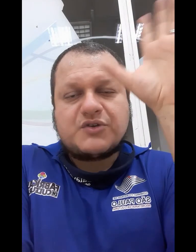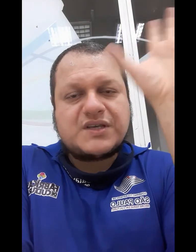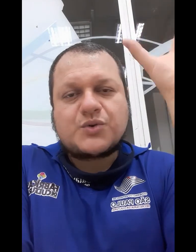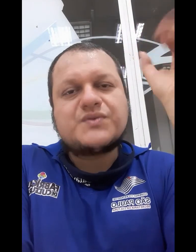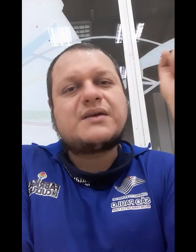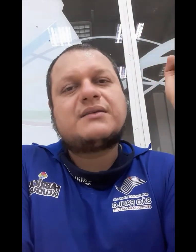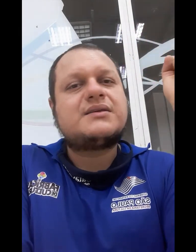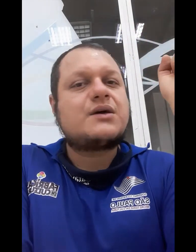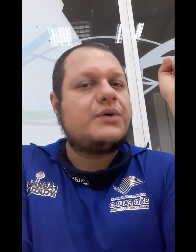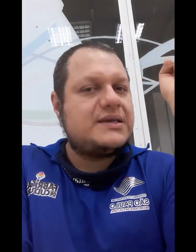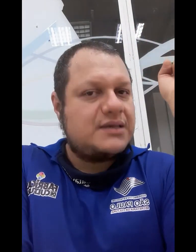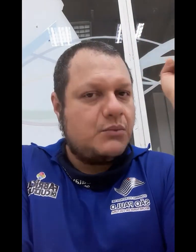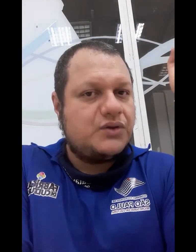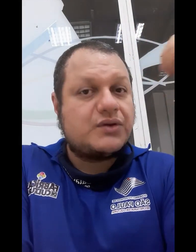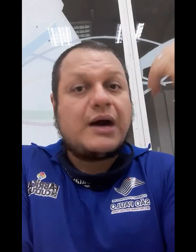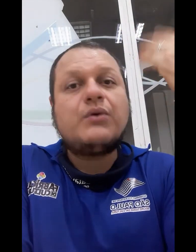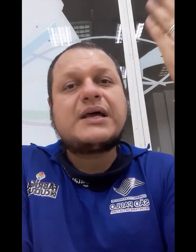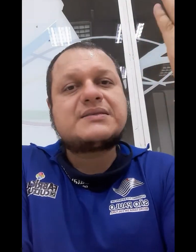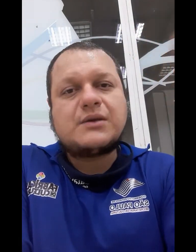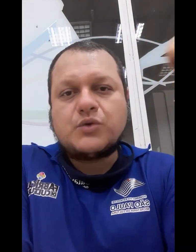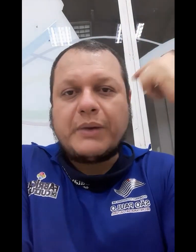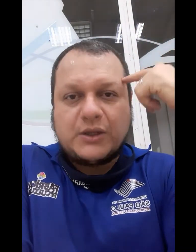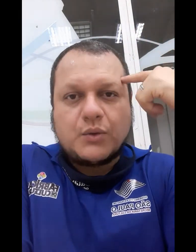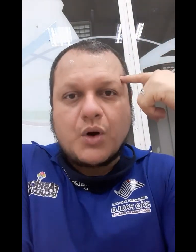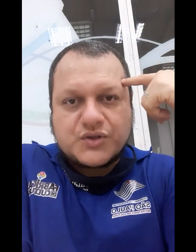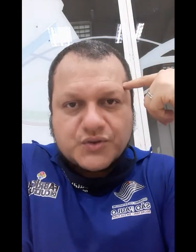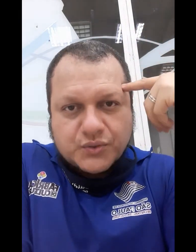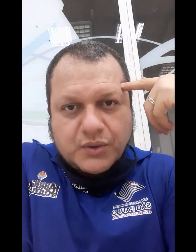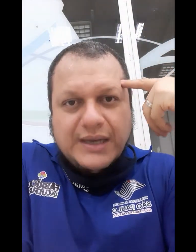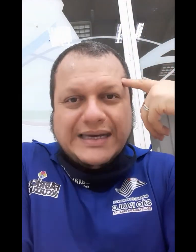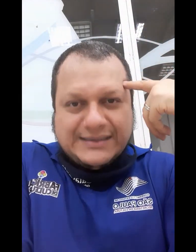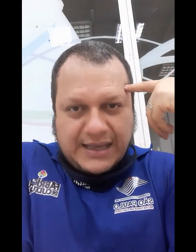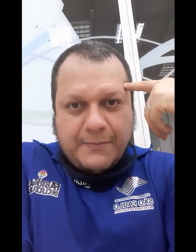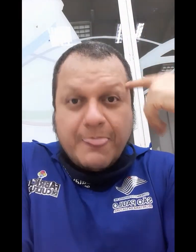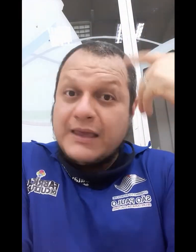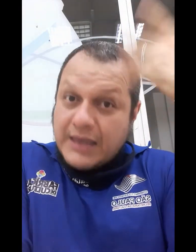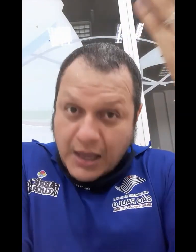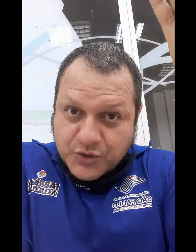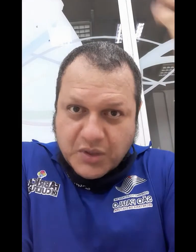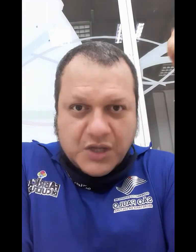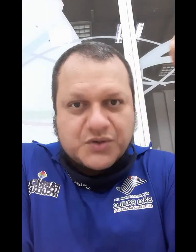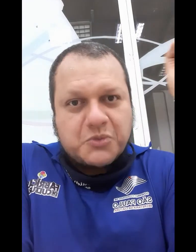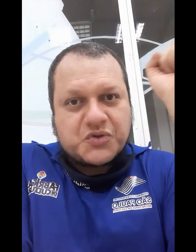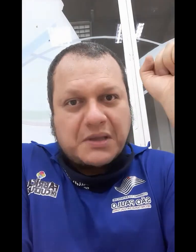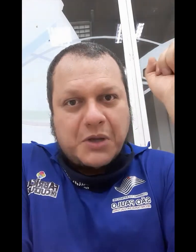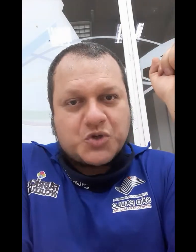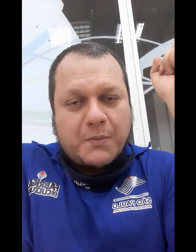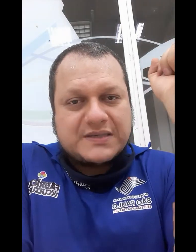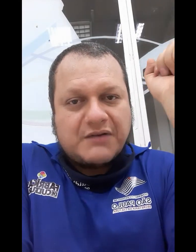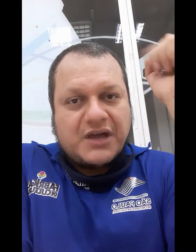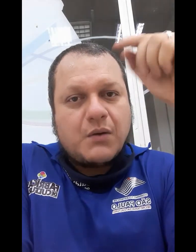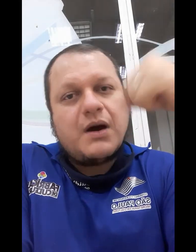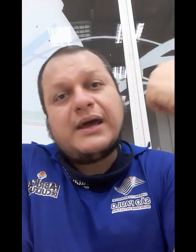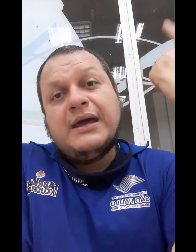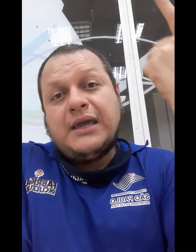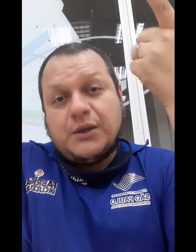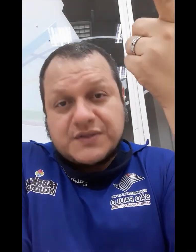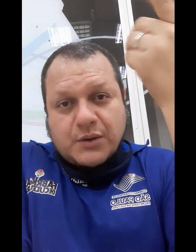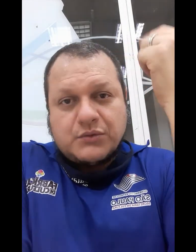vocês com certeza conhecem muito, que é a oração do Pai Nosso, né? Que é isso que nós vamos justamente começar a ver agora e no segundo